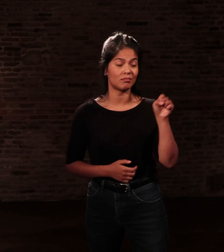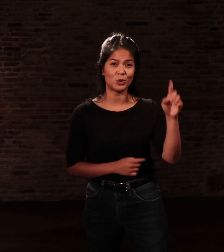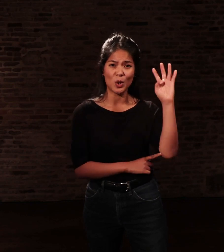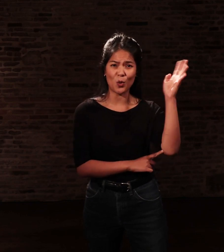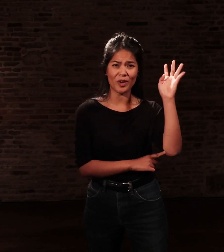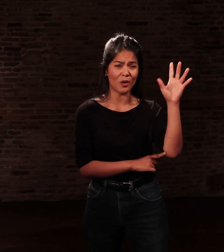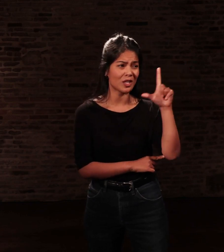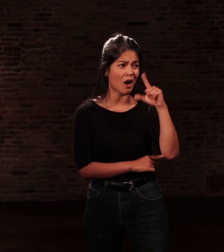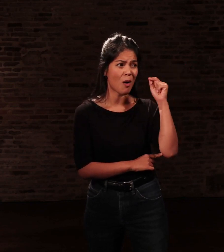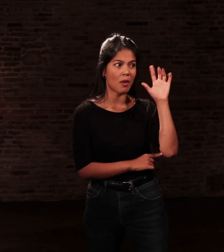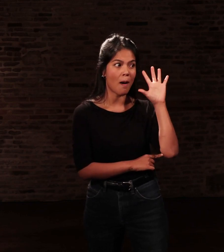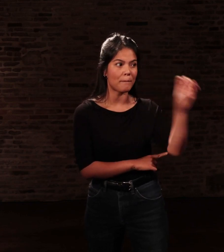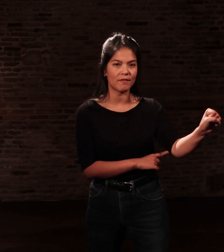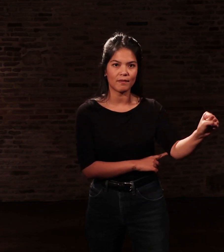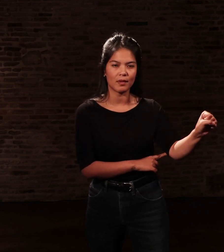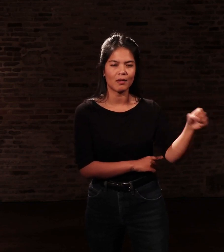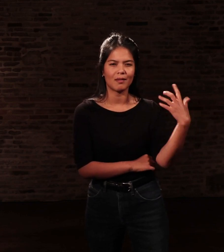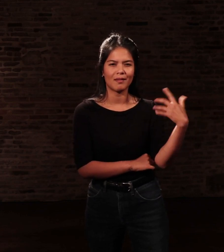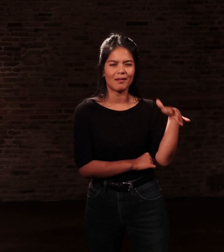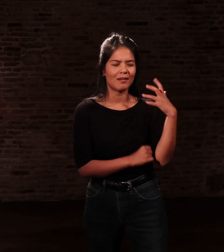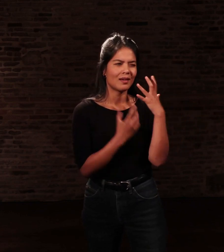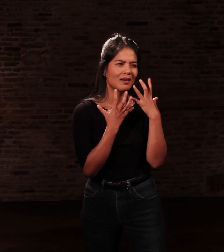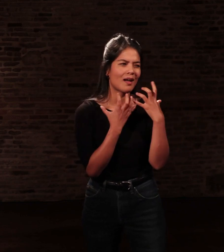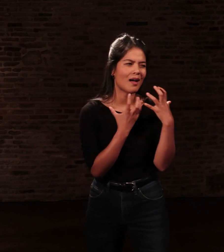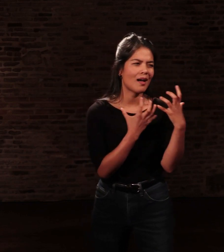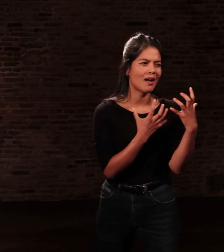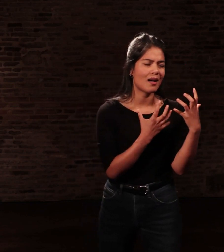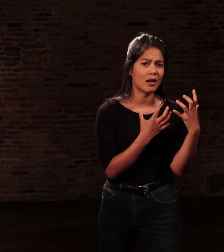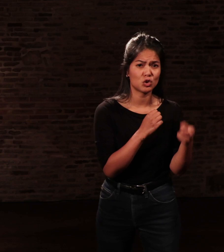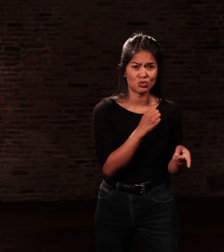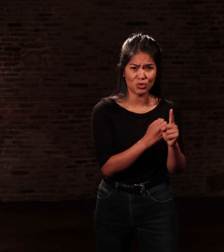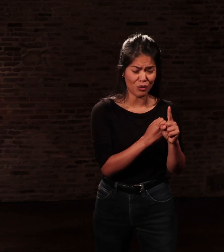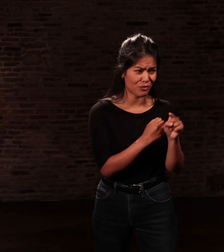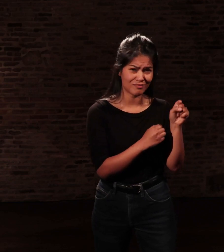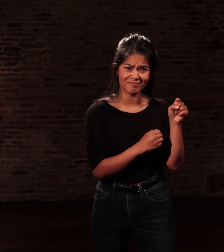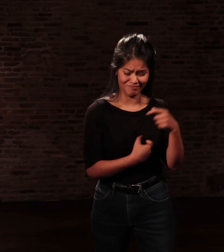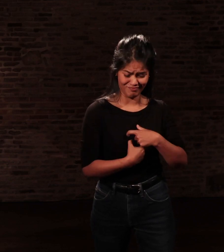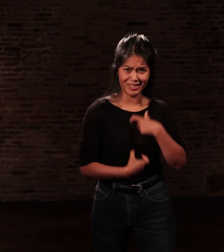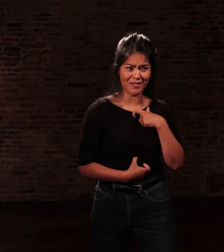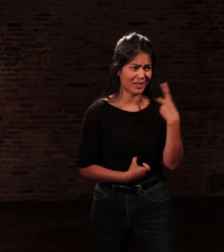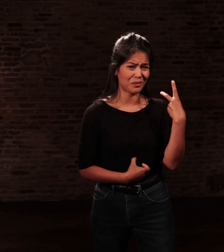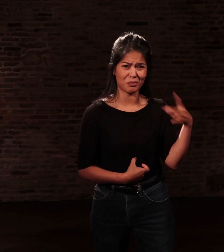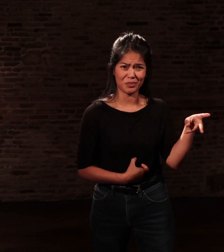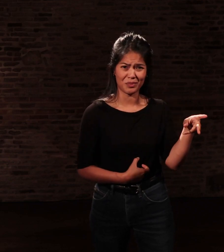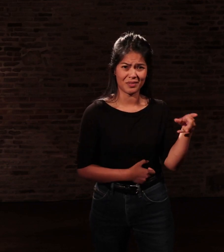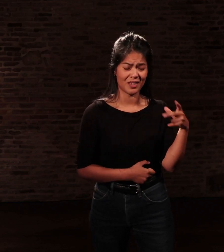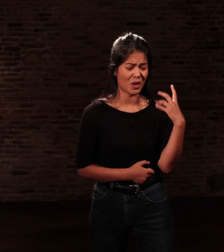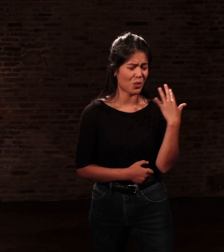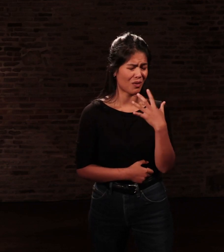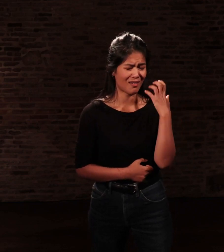conférence. Je le trouvais séduisant. Une seule chose me déplut, sa cravate au ton criard.